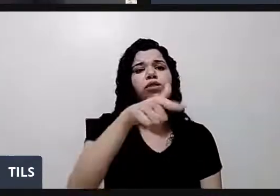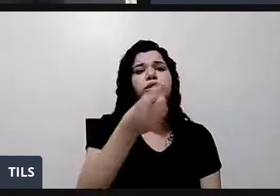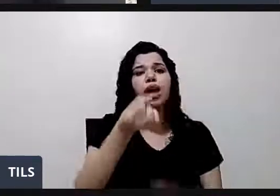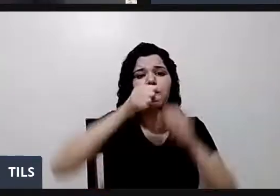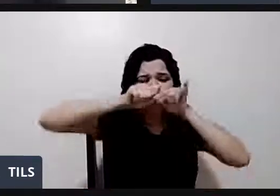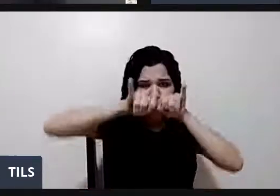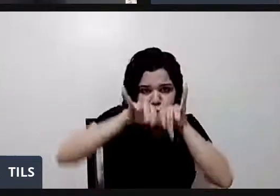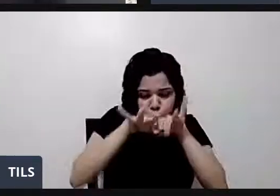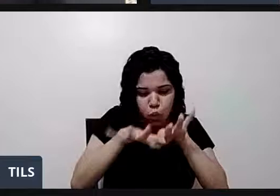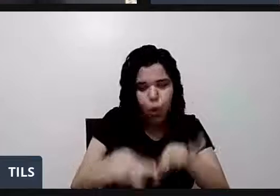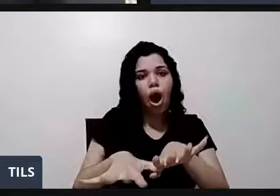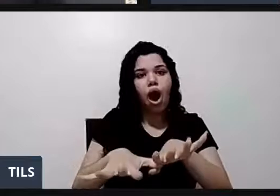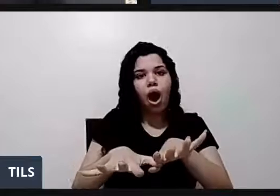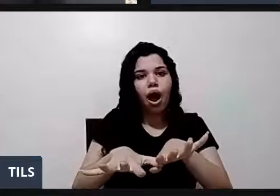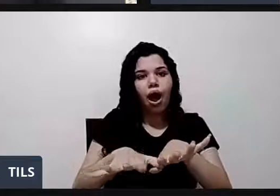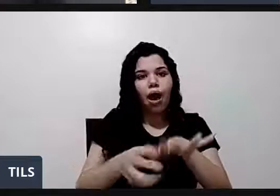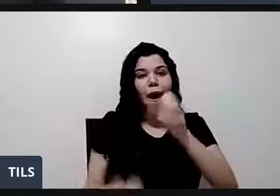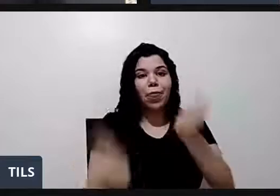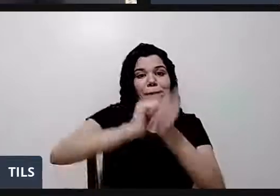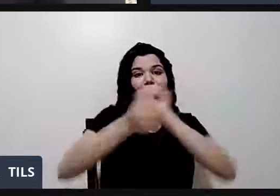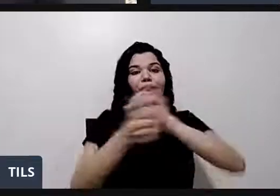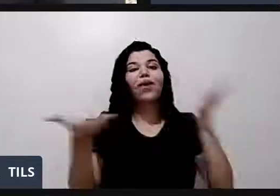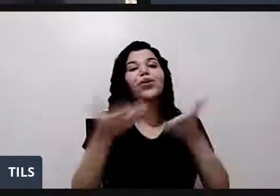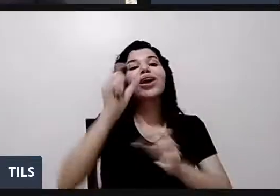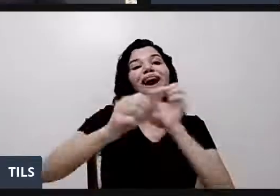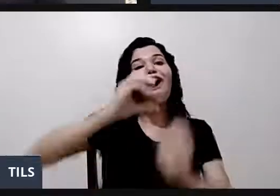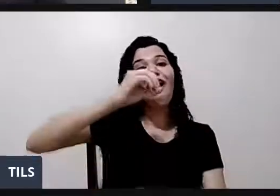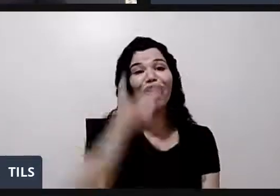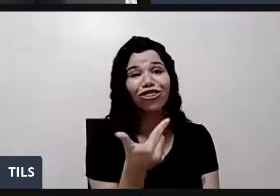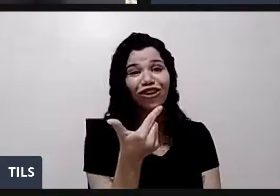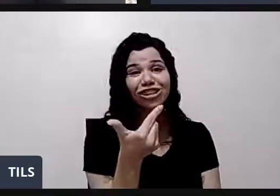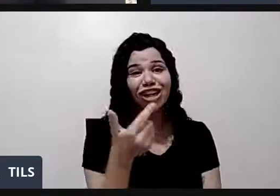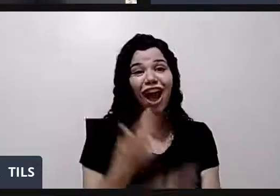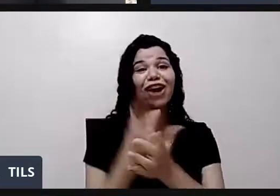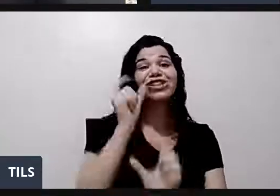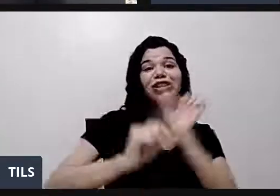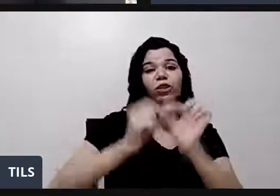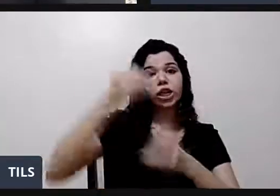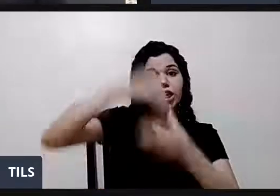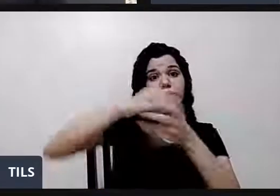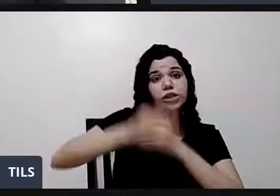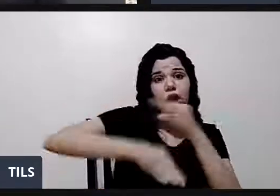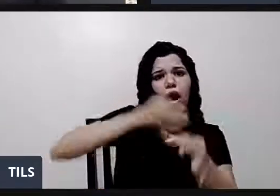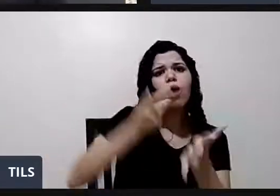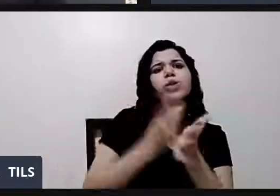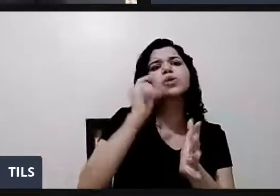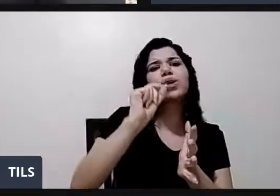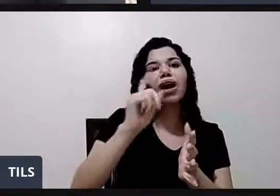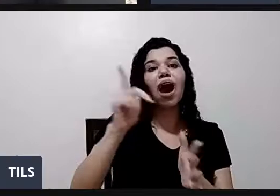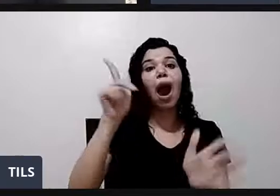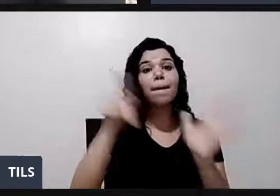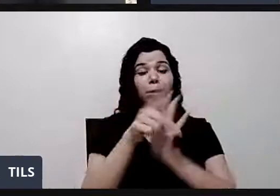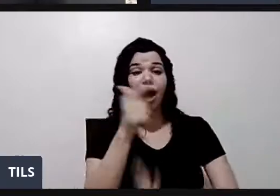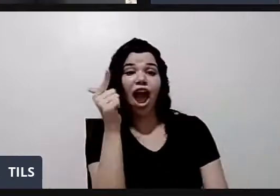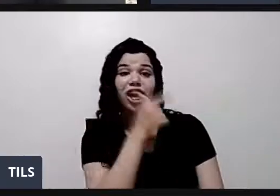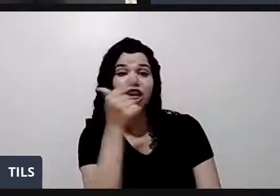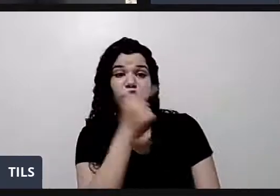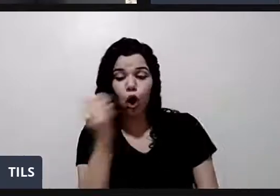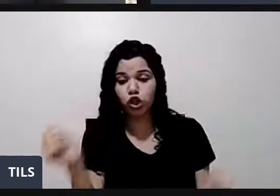célula, oxigênio. Sabe o que vai acontecer na célula? A glicose se junta com o oxigênio. Para te